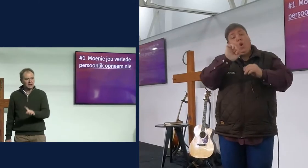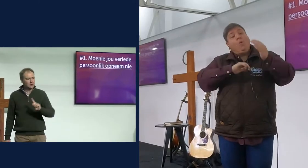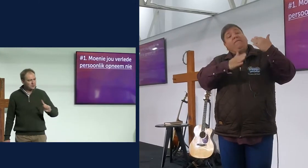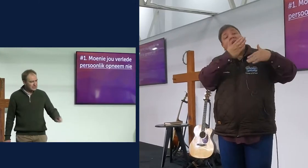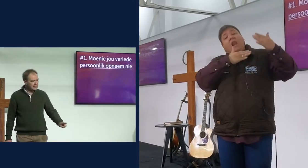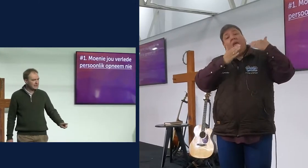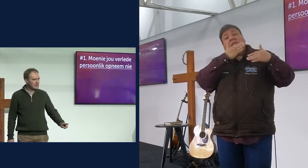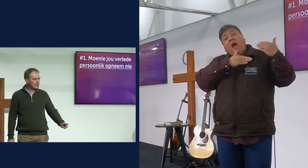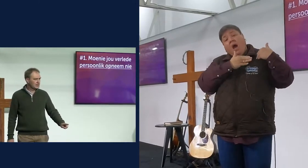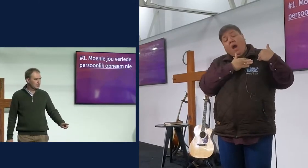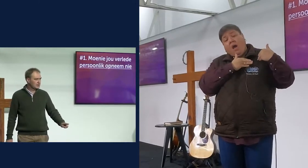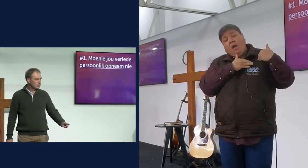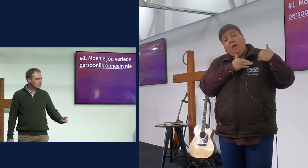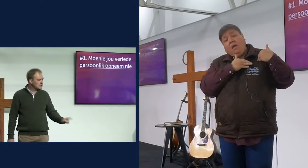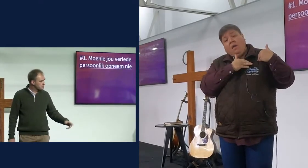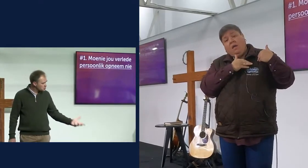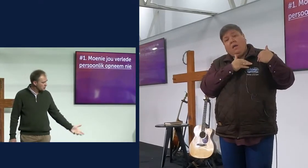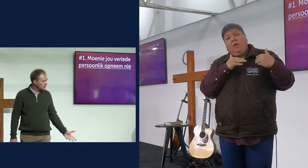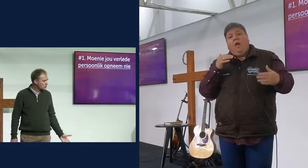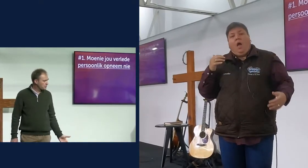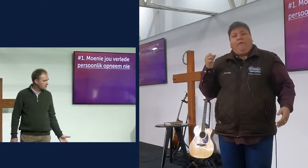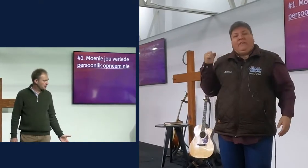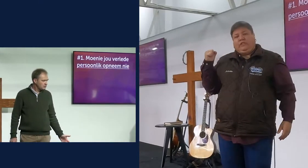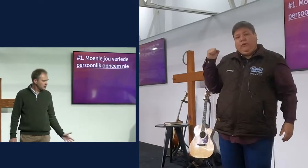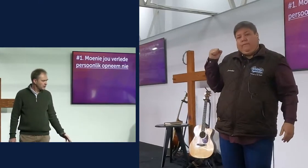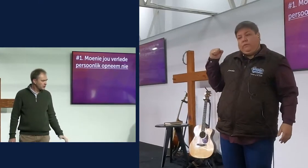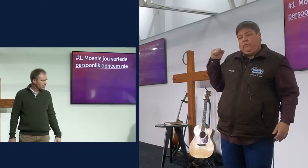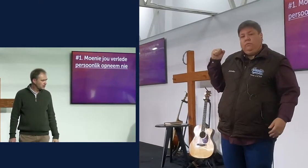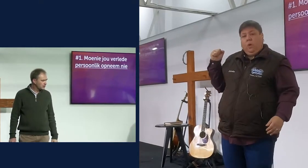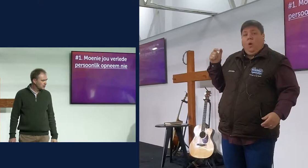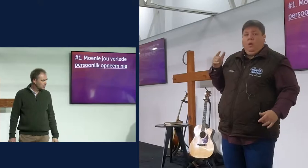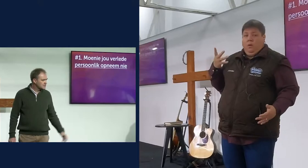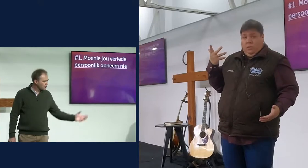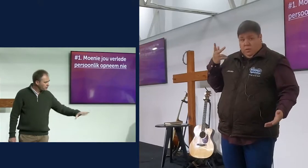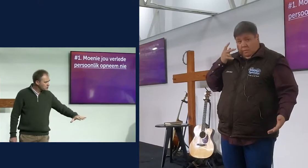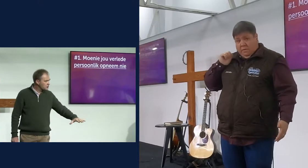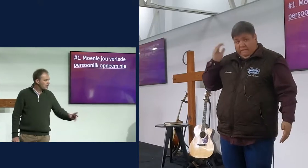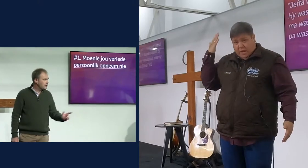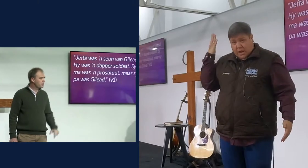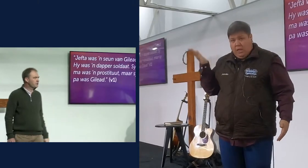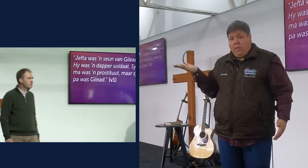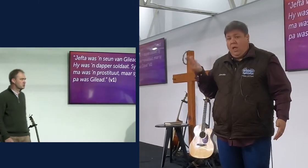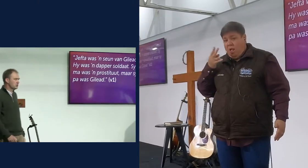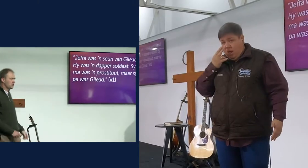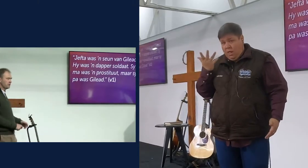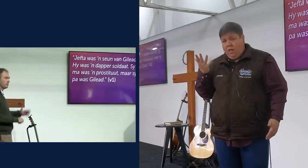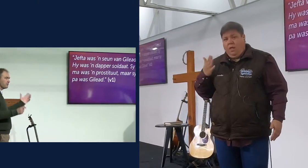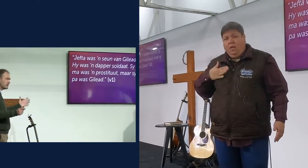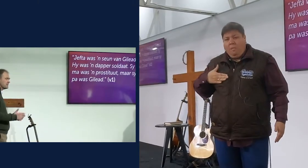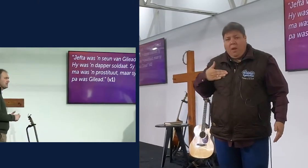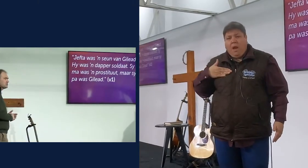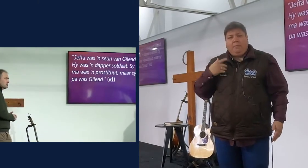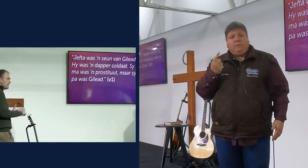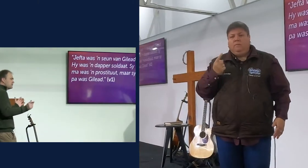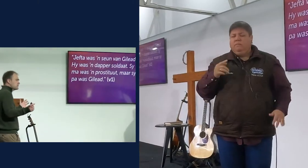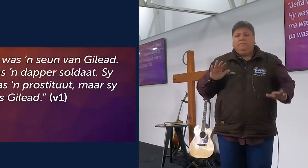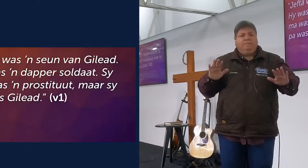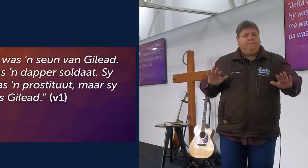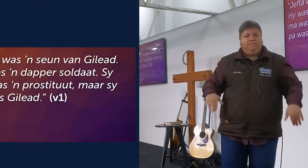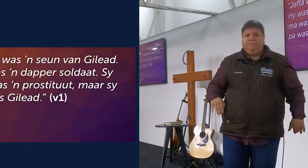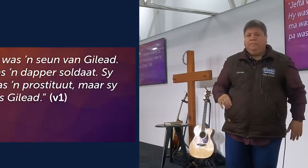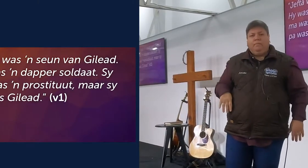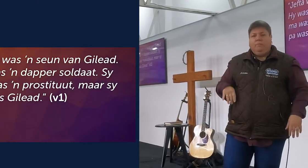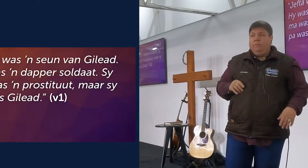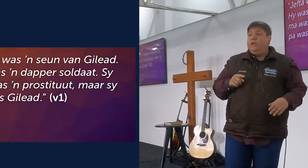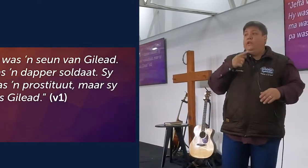moet nie jou verlede, te persoonlijk opneem nie, moet jy dit doen nie, dis deel van jou story, maar jy hoef het nie persoonlijk op te neem, in vers 1 lees ons, jy heeft daar was die